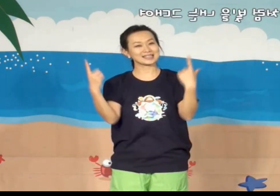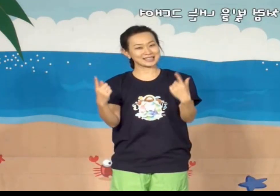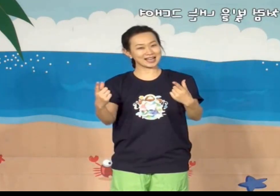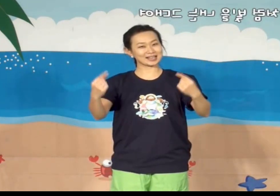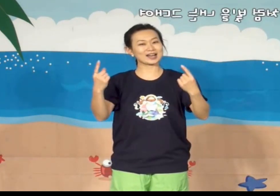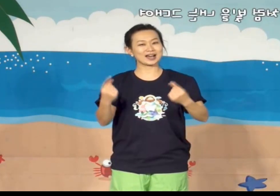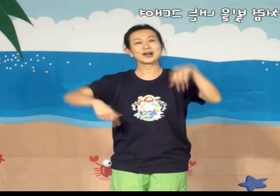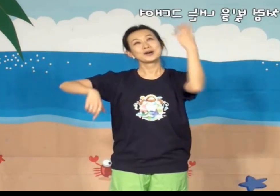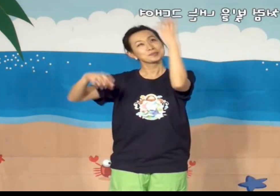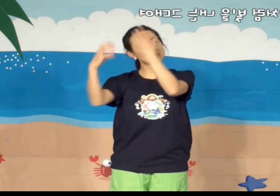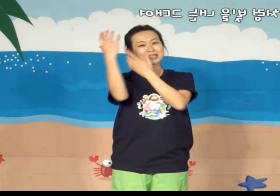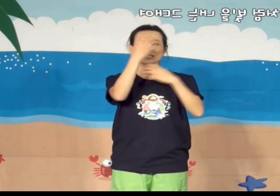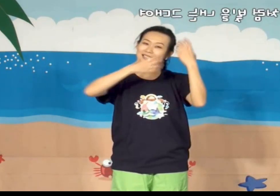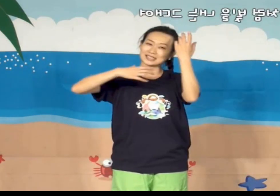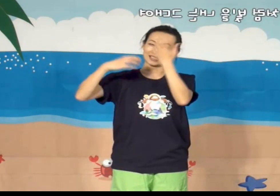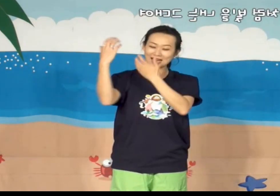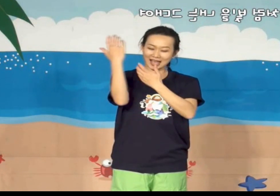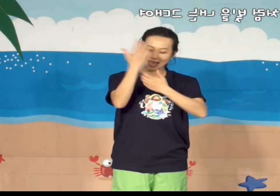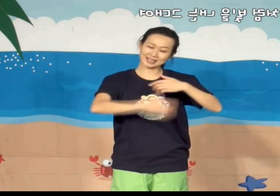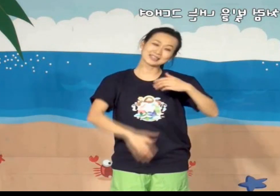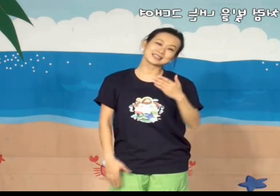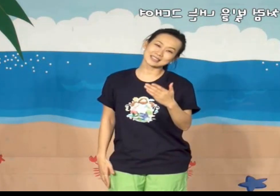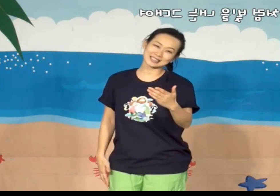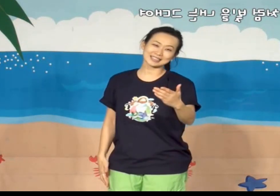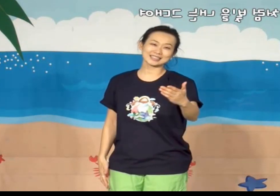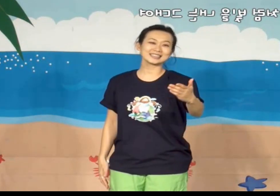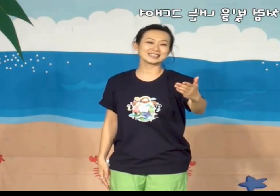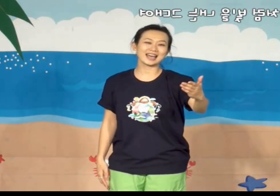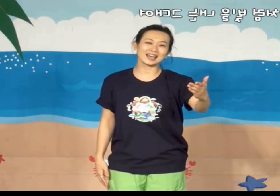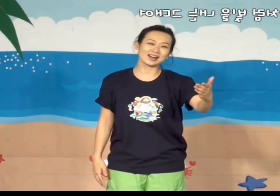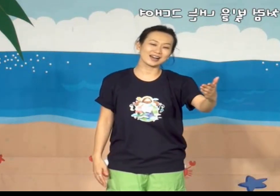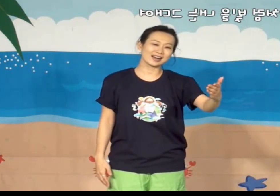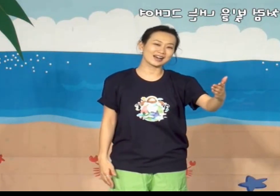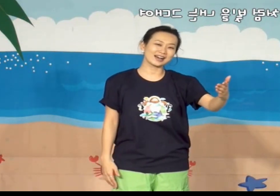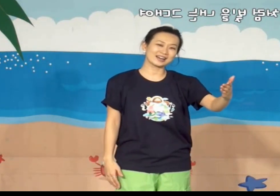태양처럼 빛을 내는 그대여